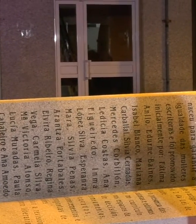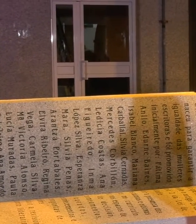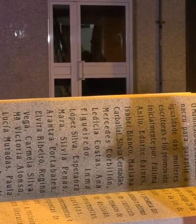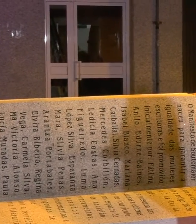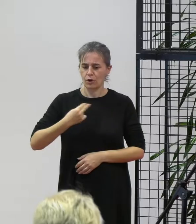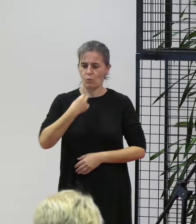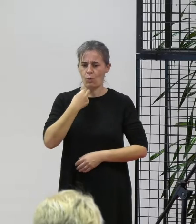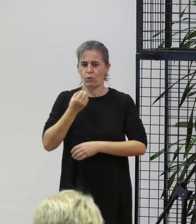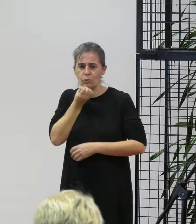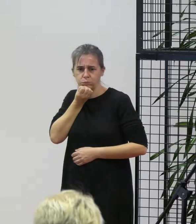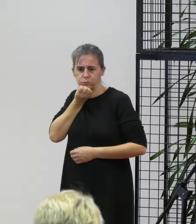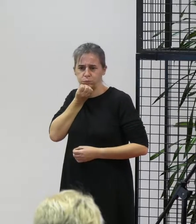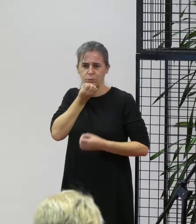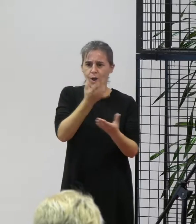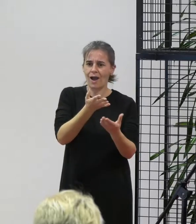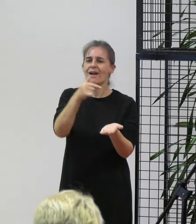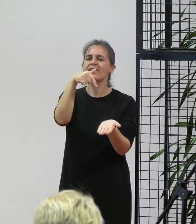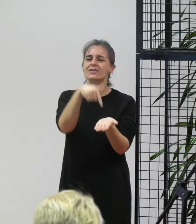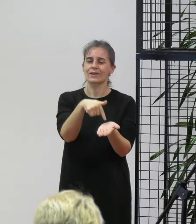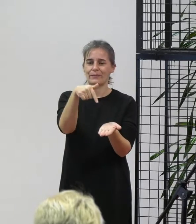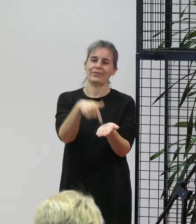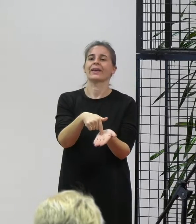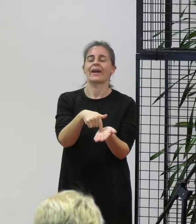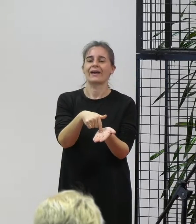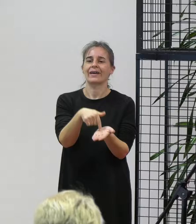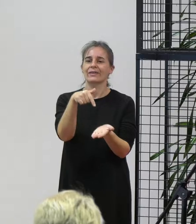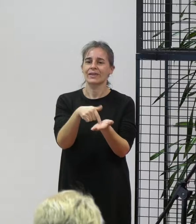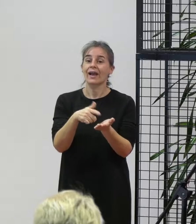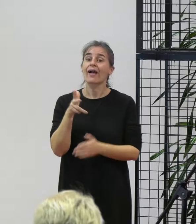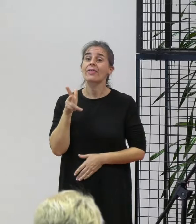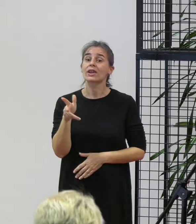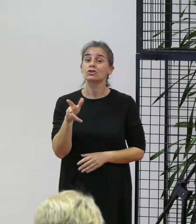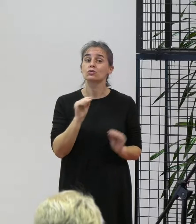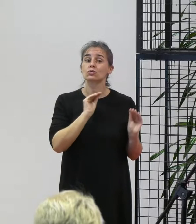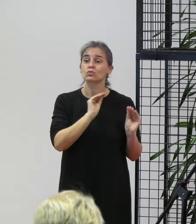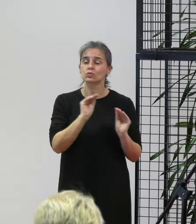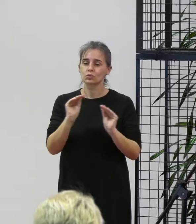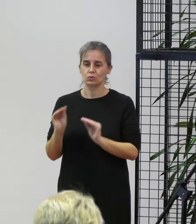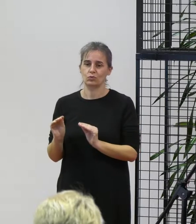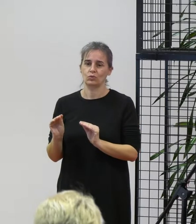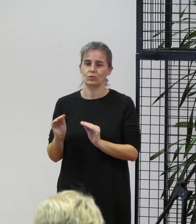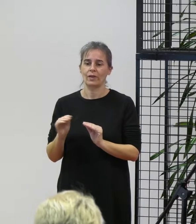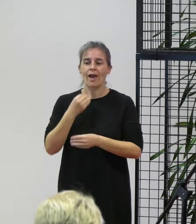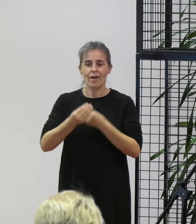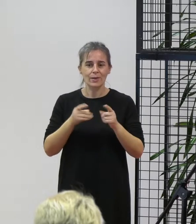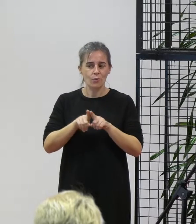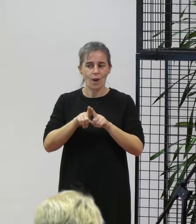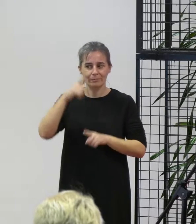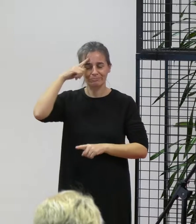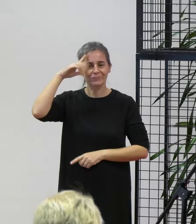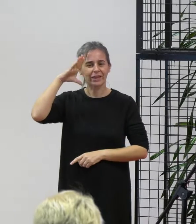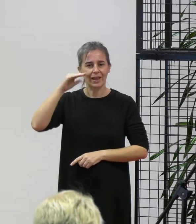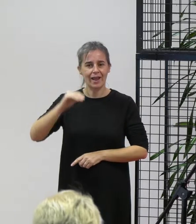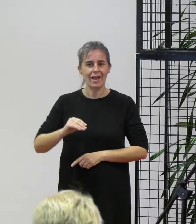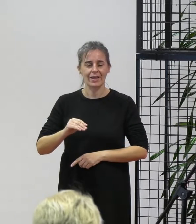a voz para reivindicar Para reivindicar os seus dereitos Facelo con intelixencia